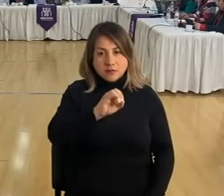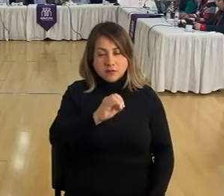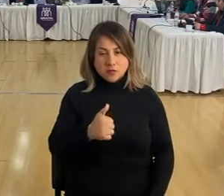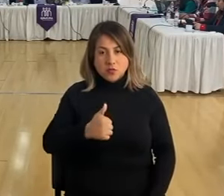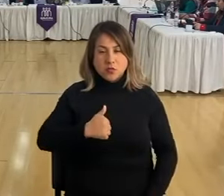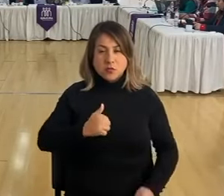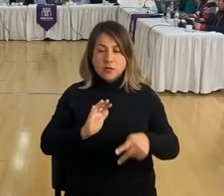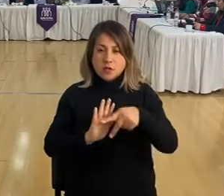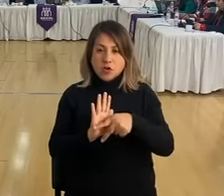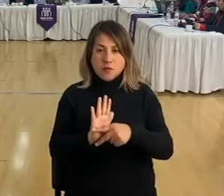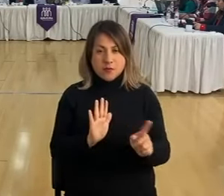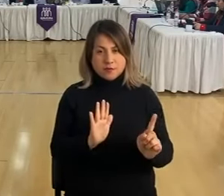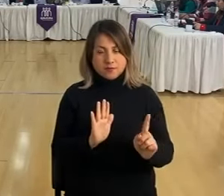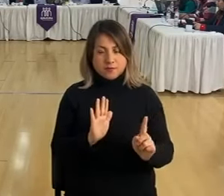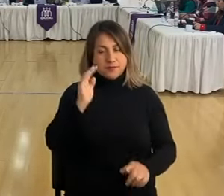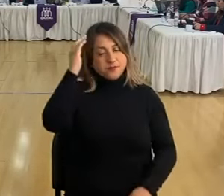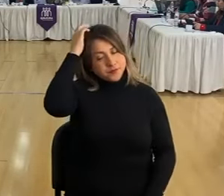norma.